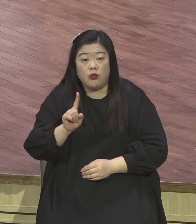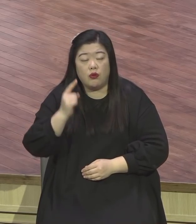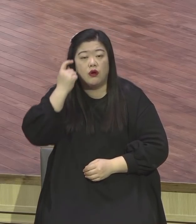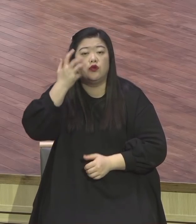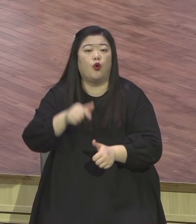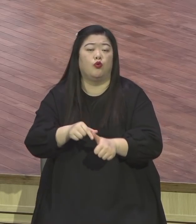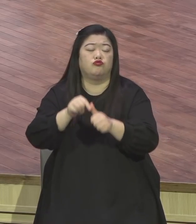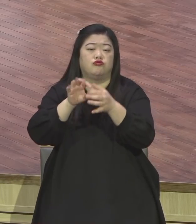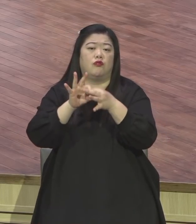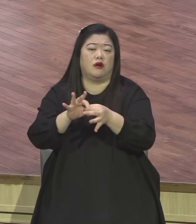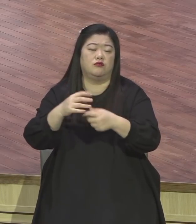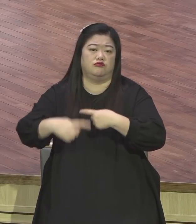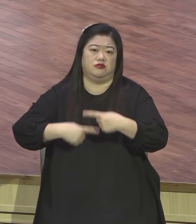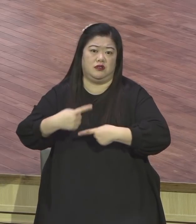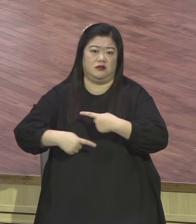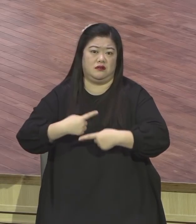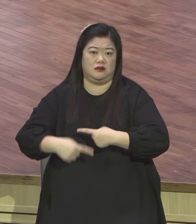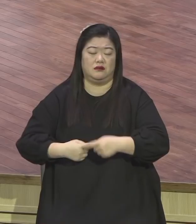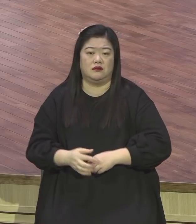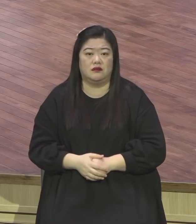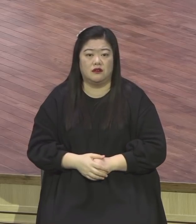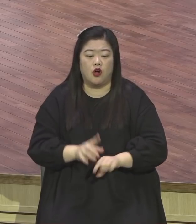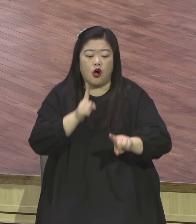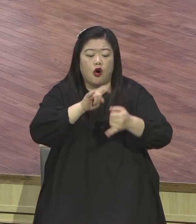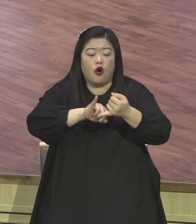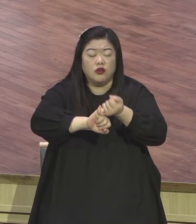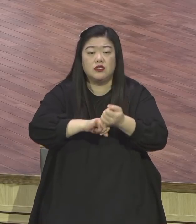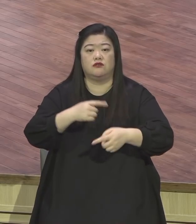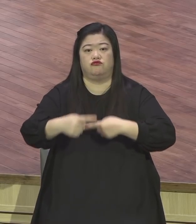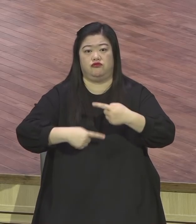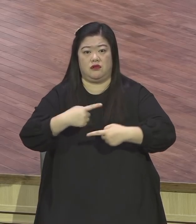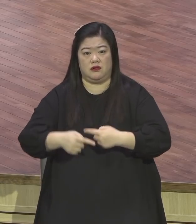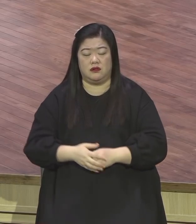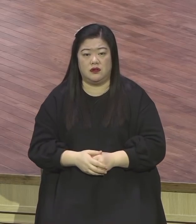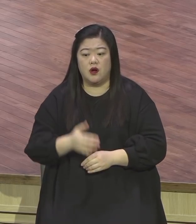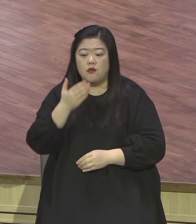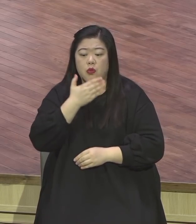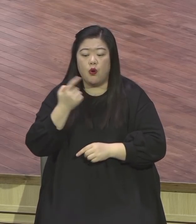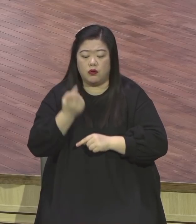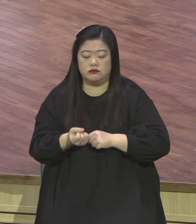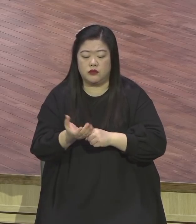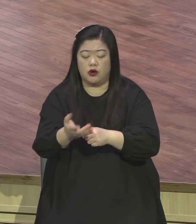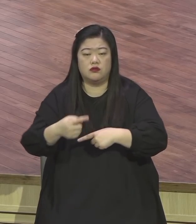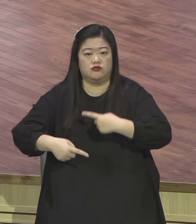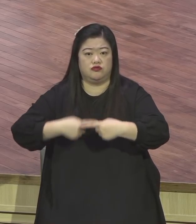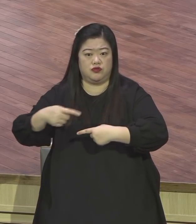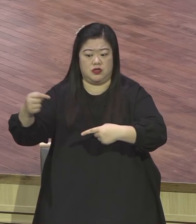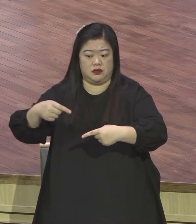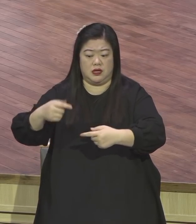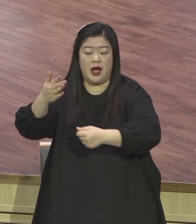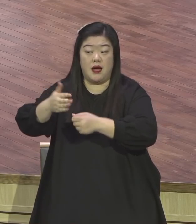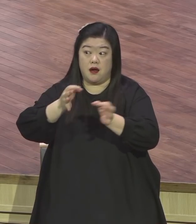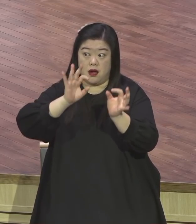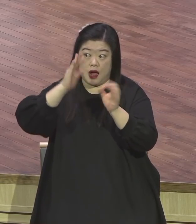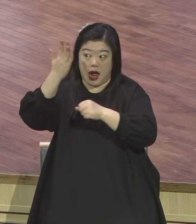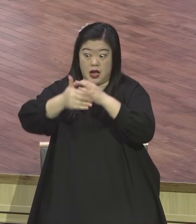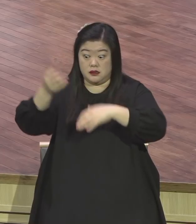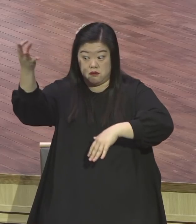은약적 기도 은약의 여정 속에 그 기도가 되어야 됩니다 그래서 우리는